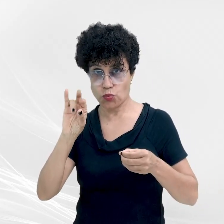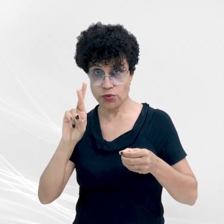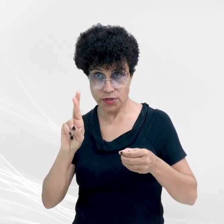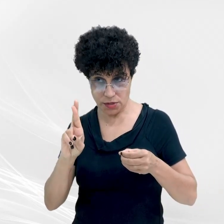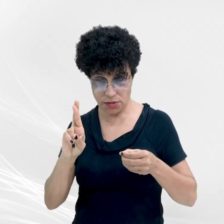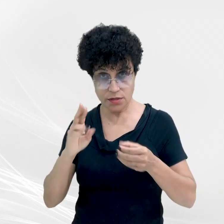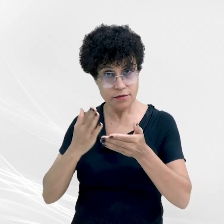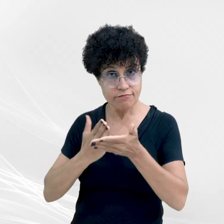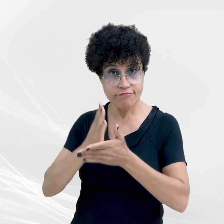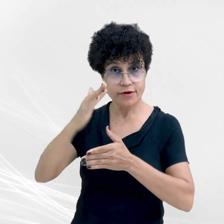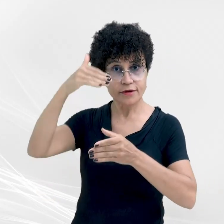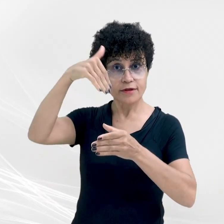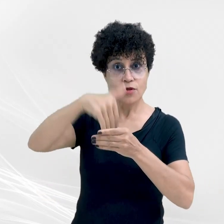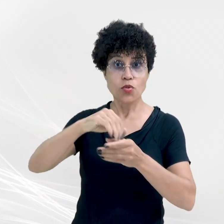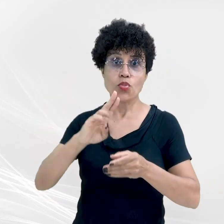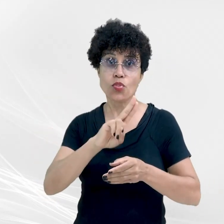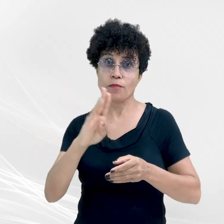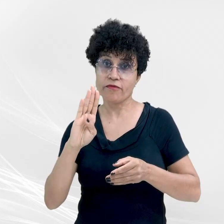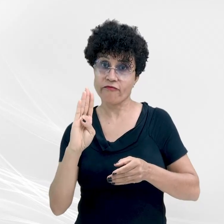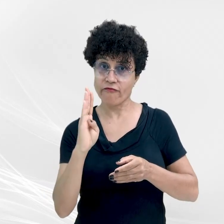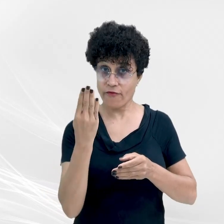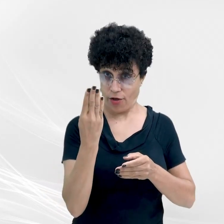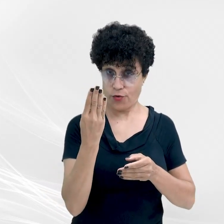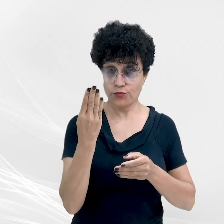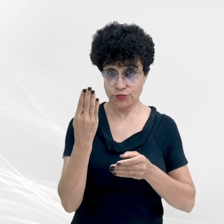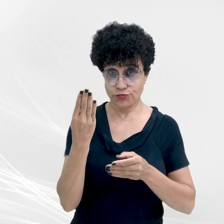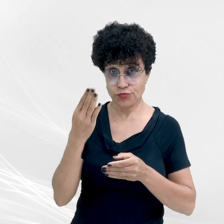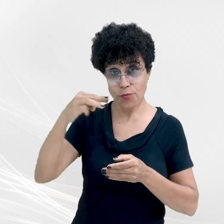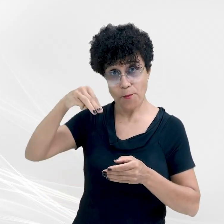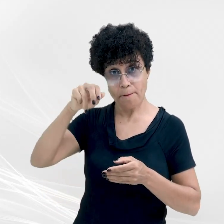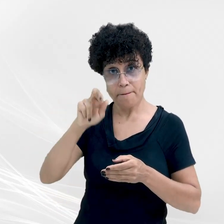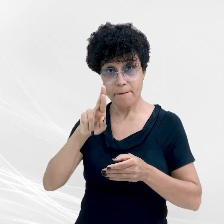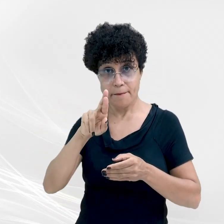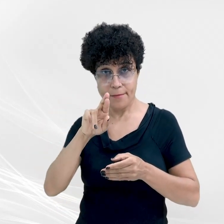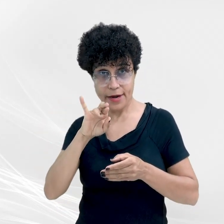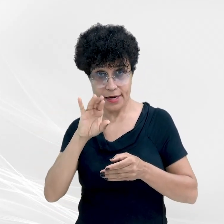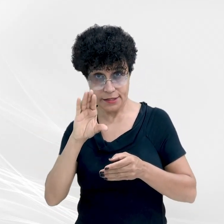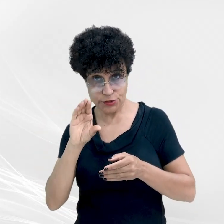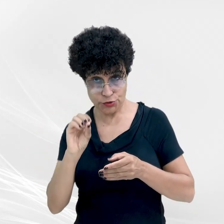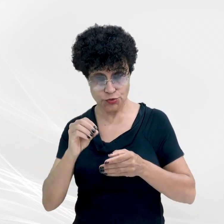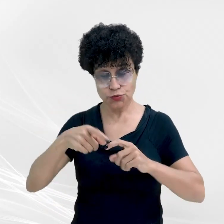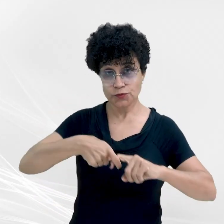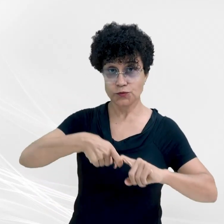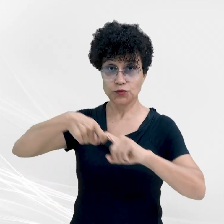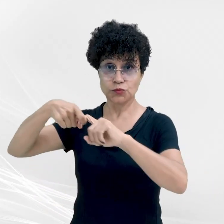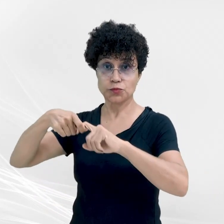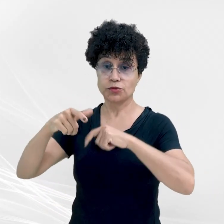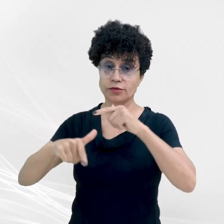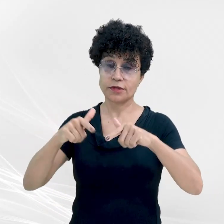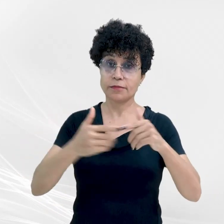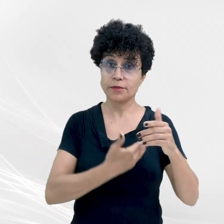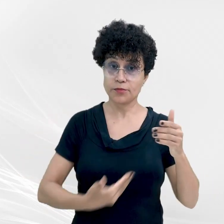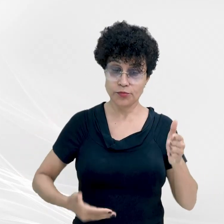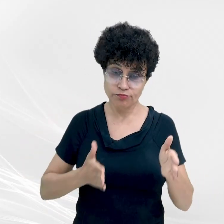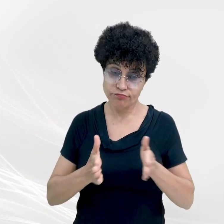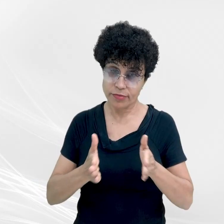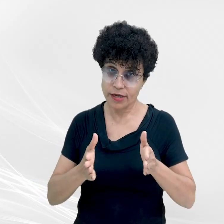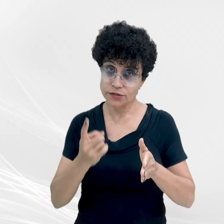pública como Márcio Túlio Ribeiro, seja suspenso do exercício das funções públicas pelo prazo de um ano.